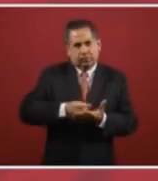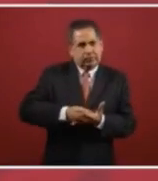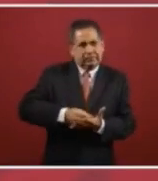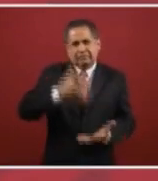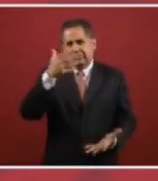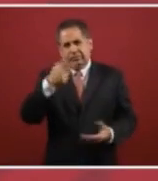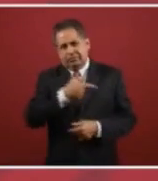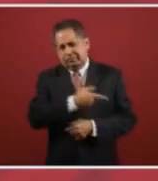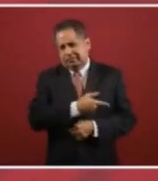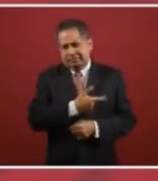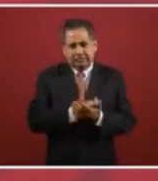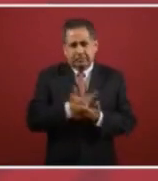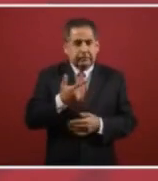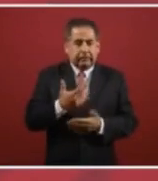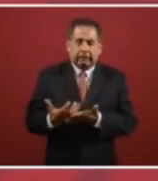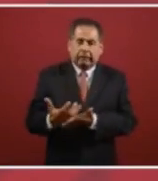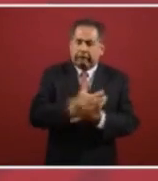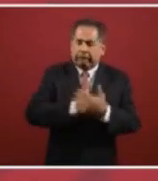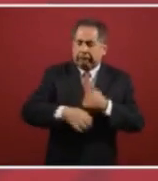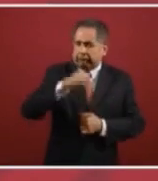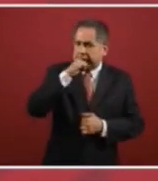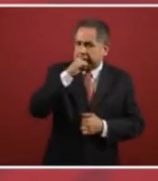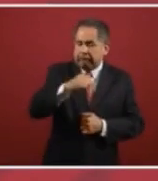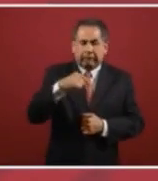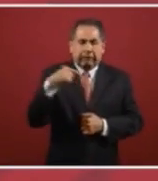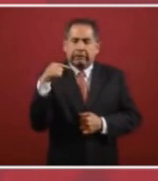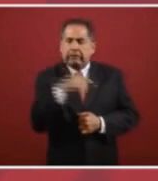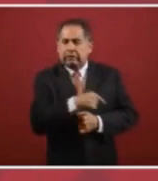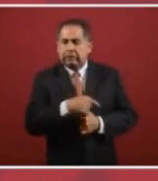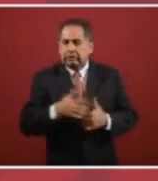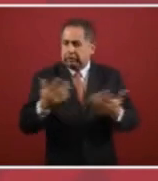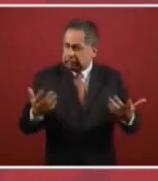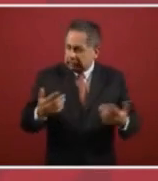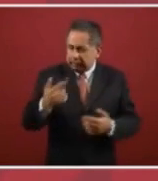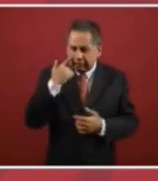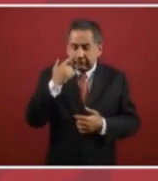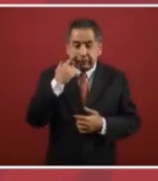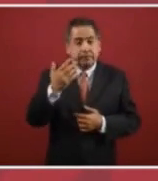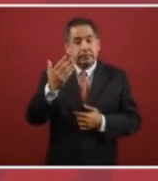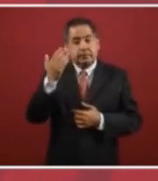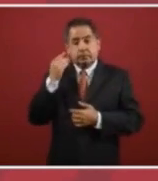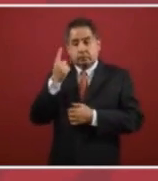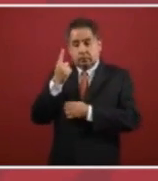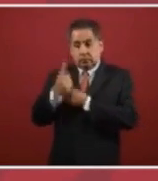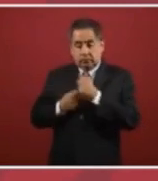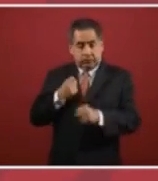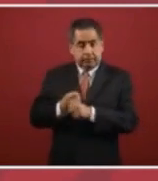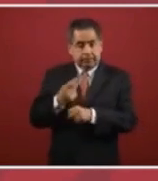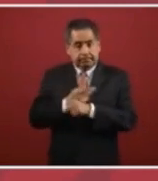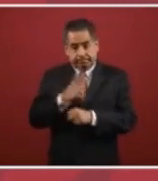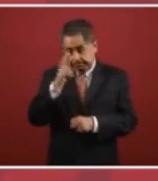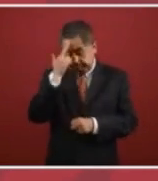se rayaban el año pasado tengo que recordar